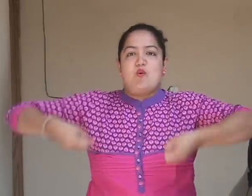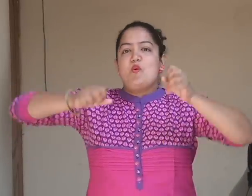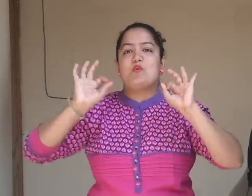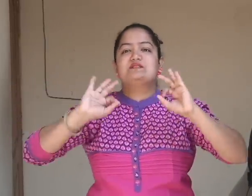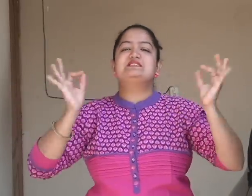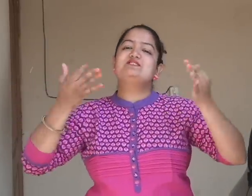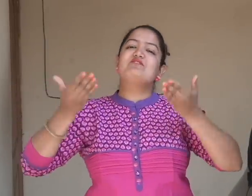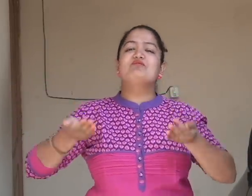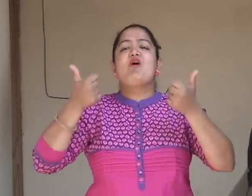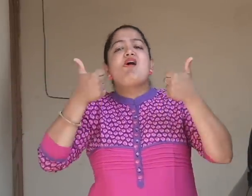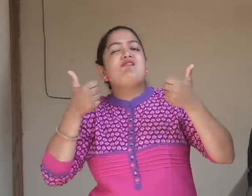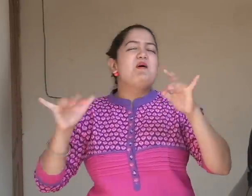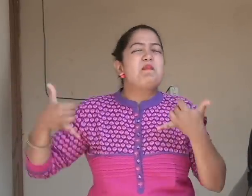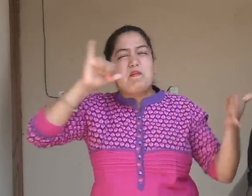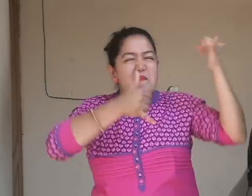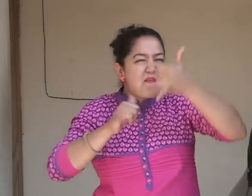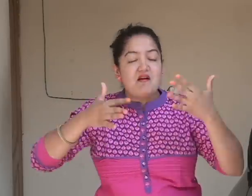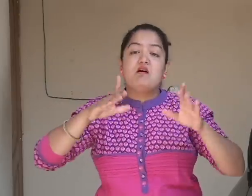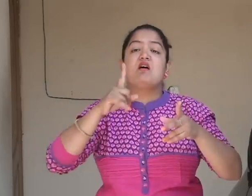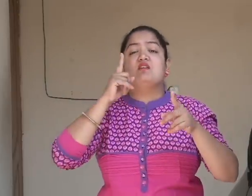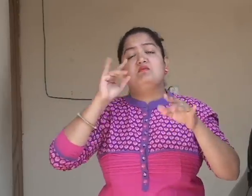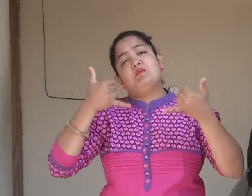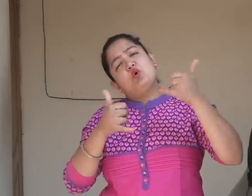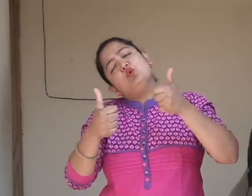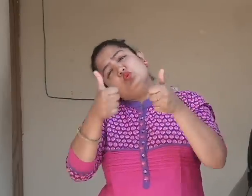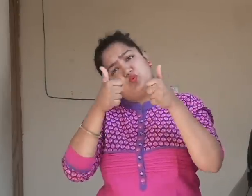साव्वेंगे से दोड़े।